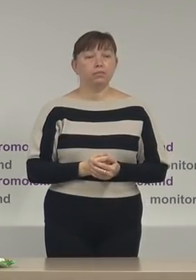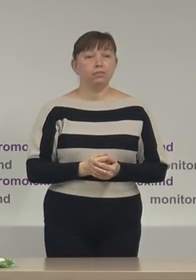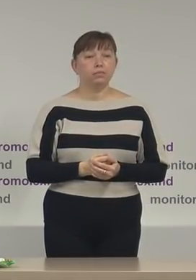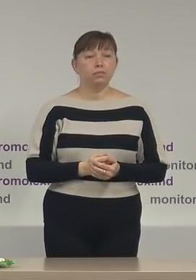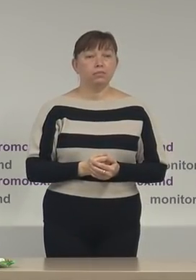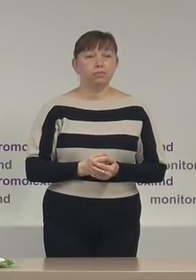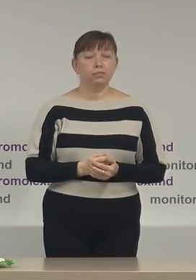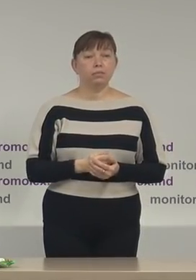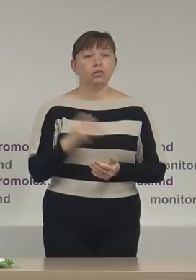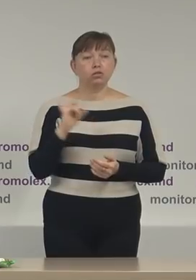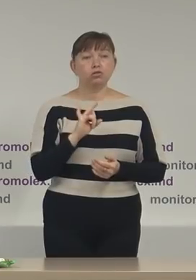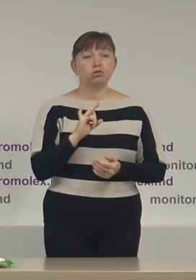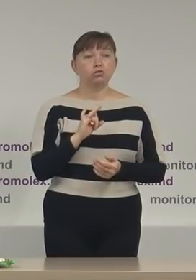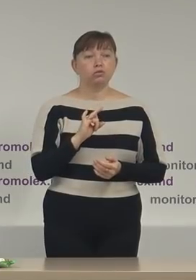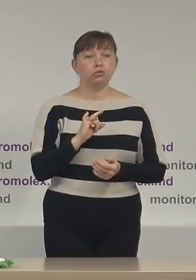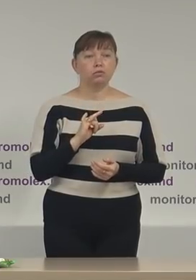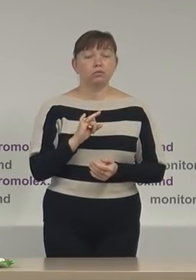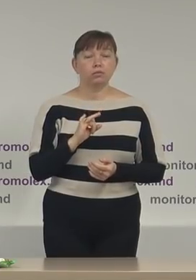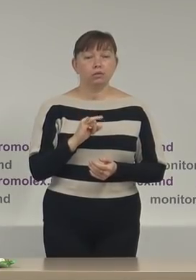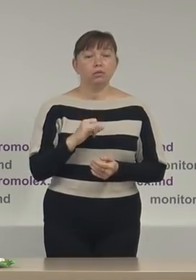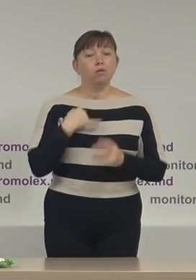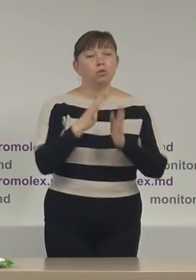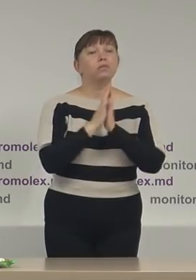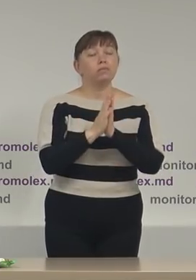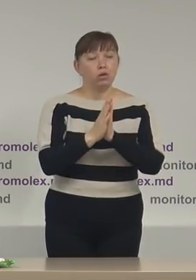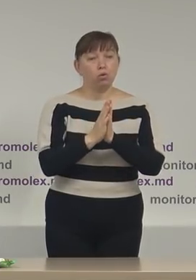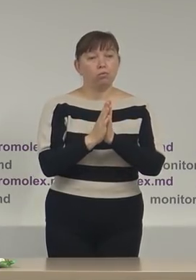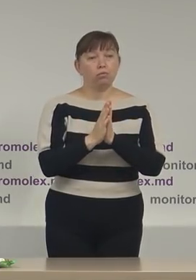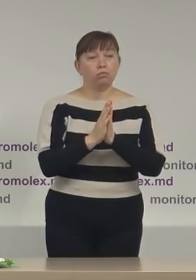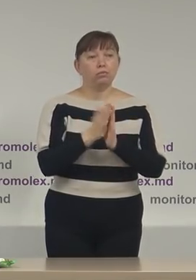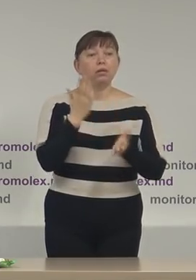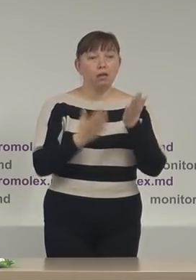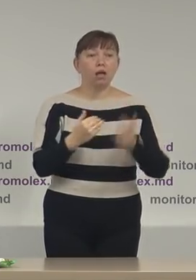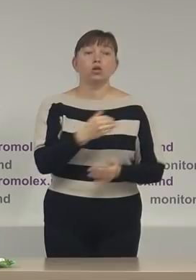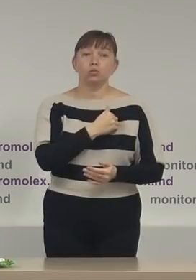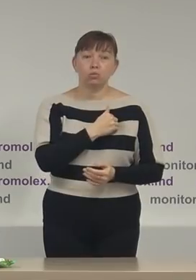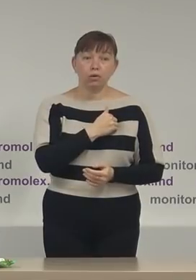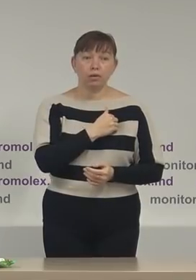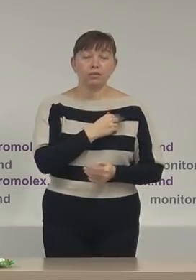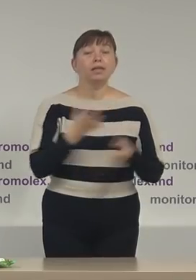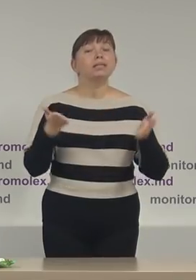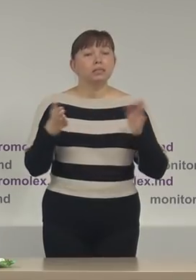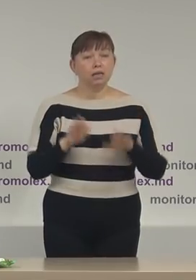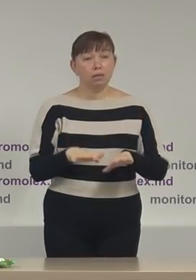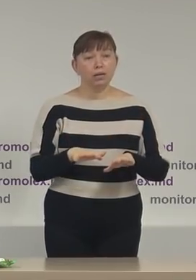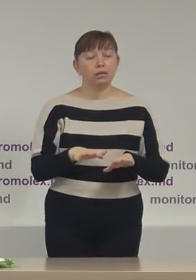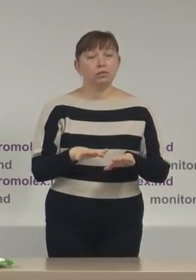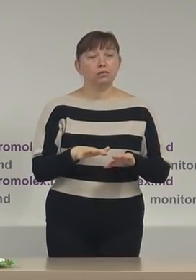și o să vă rog dacă doriți să rămâneți